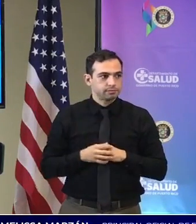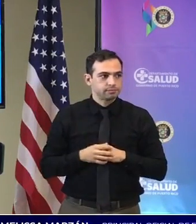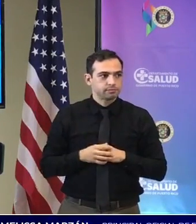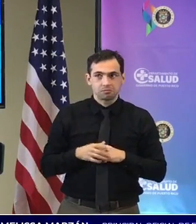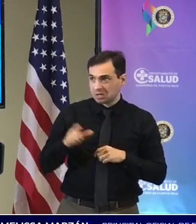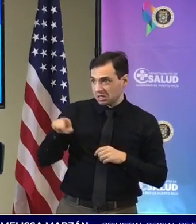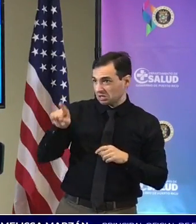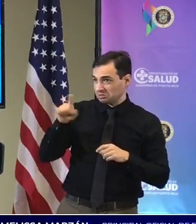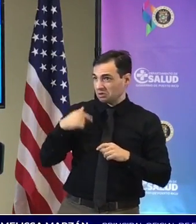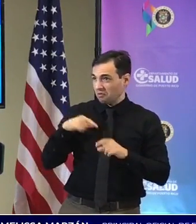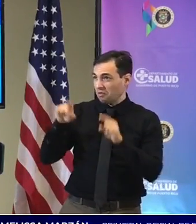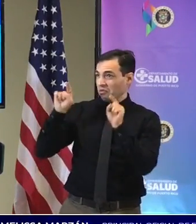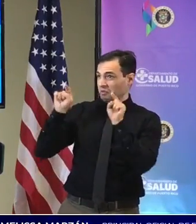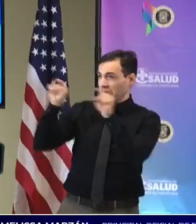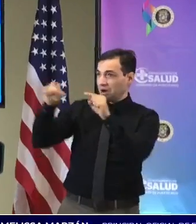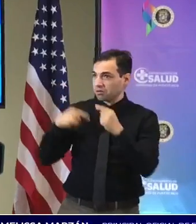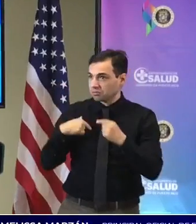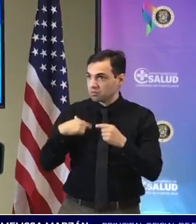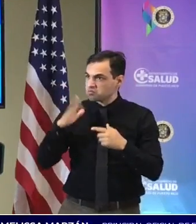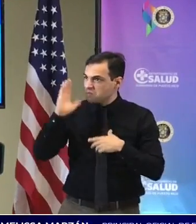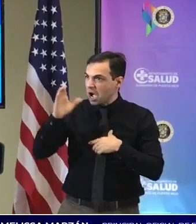síntomas ¿tendrán algún tipo de consecuencia?